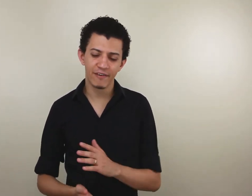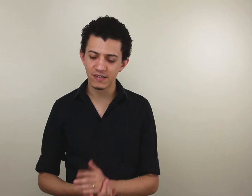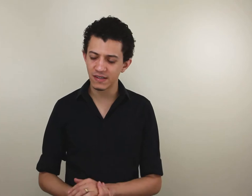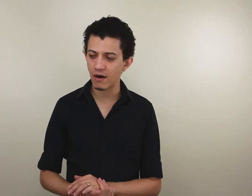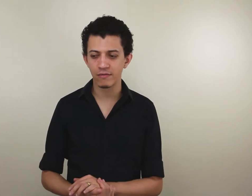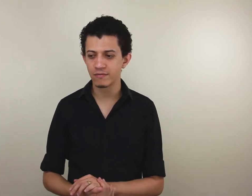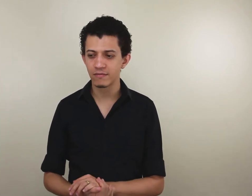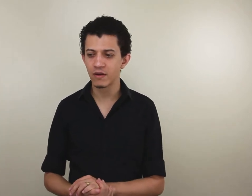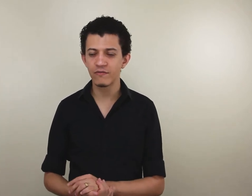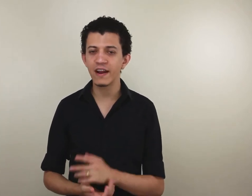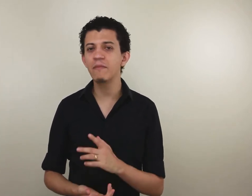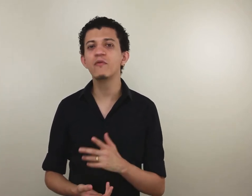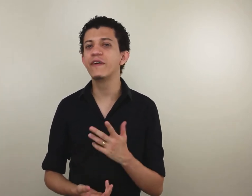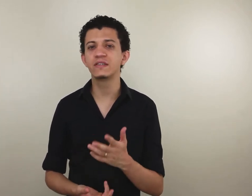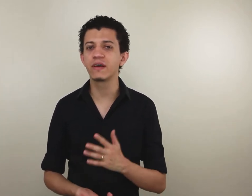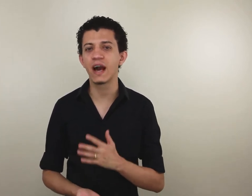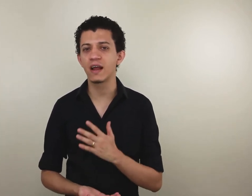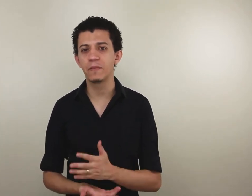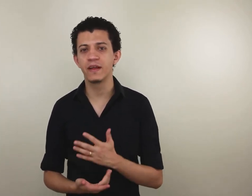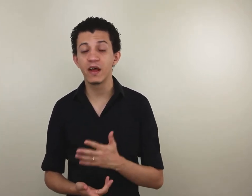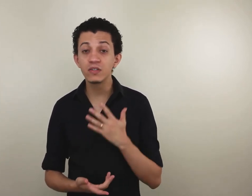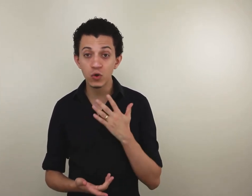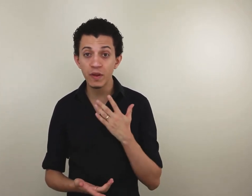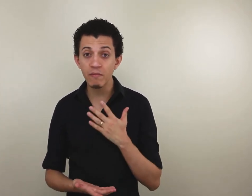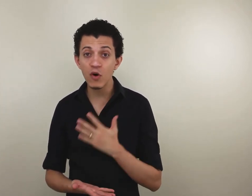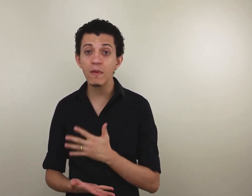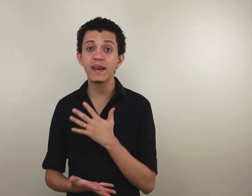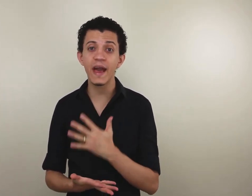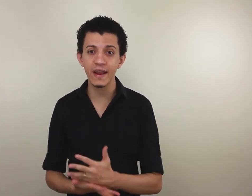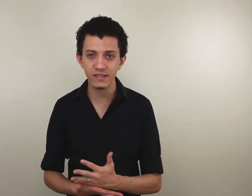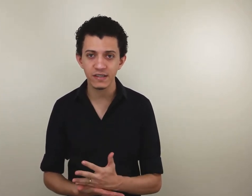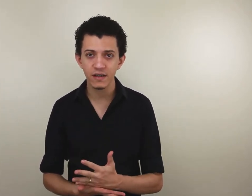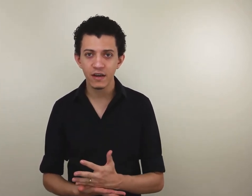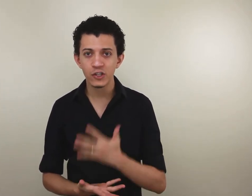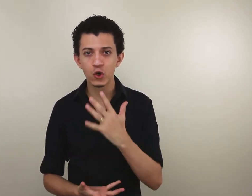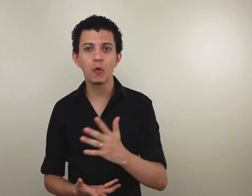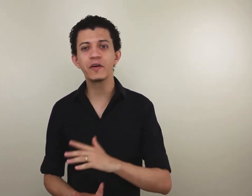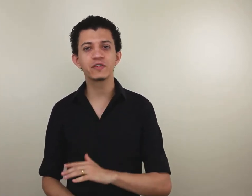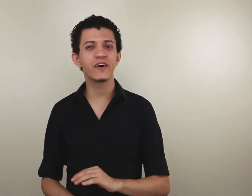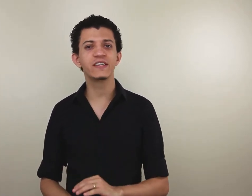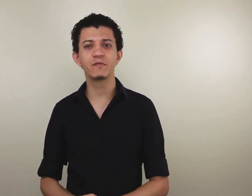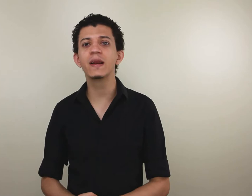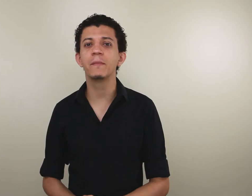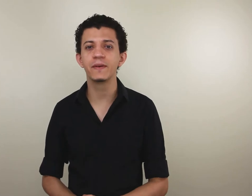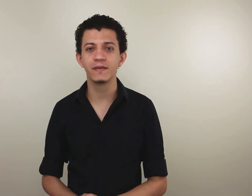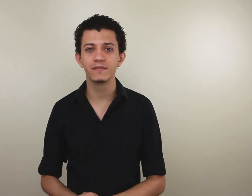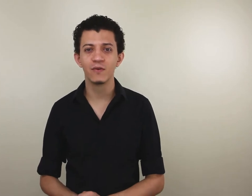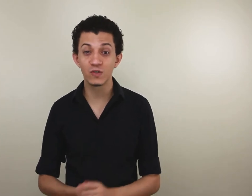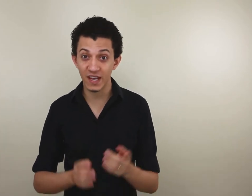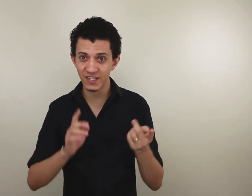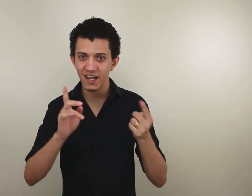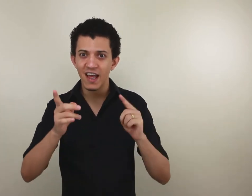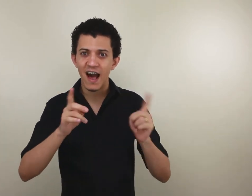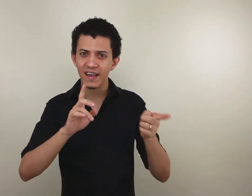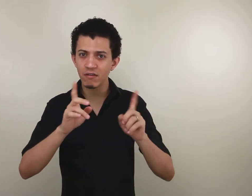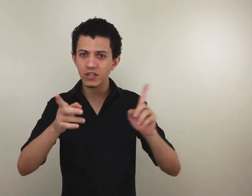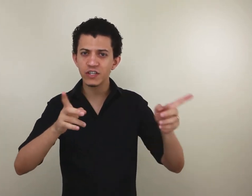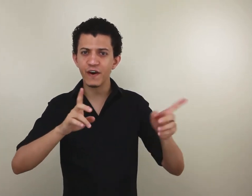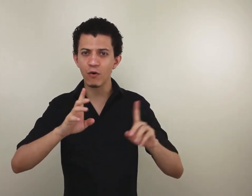falou assim, não, eu não falei mil vezes ao criar a lâmpada, eu descobri mil maneiras de como não se fazer uma lâmpada, ou seja, aquilo que a gente falou